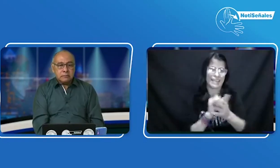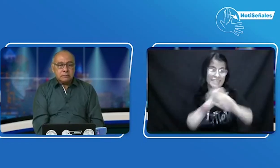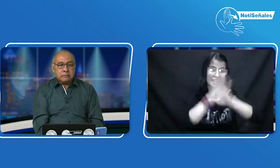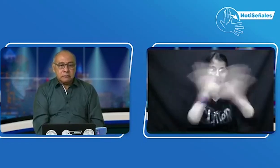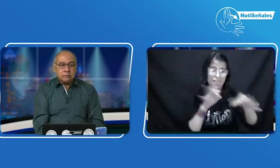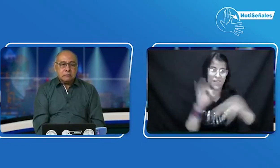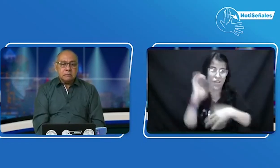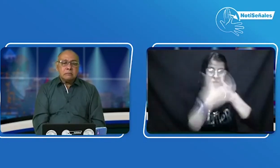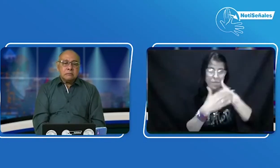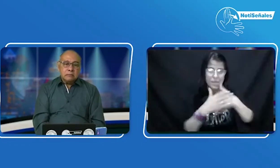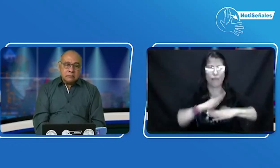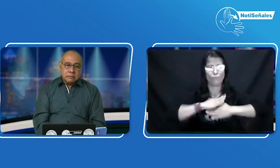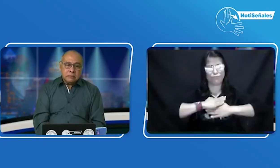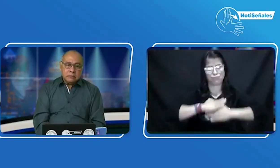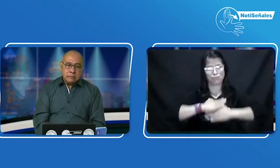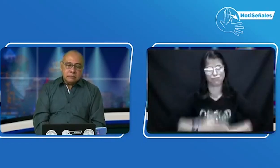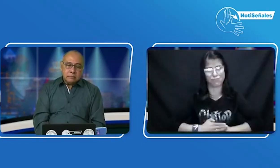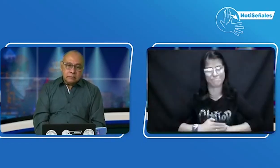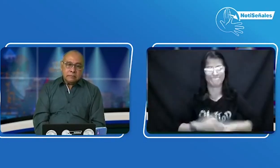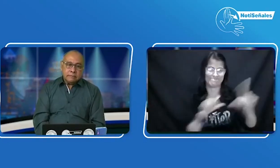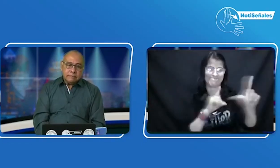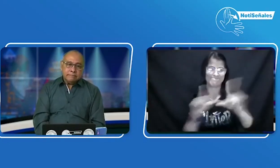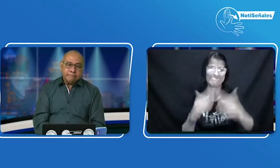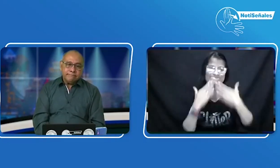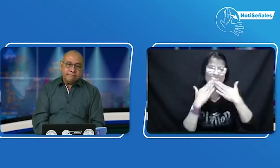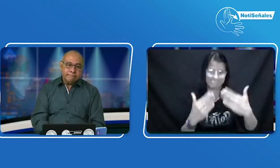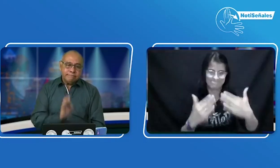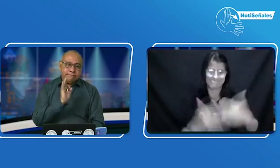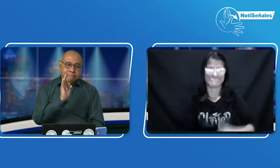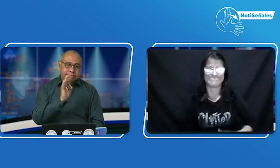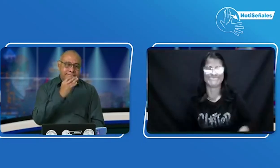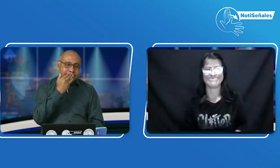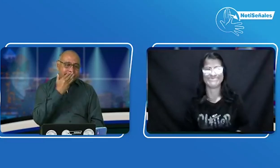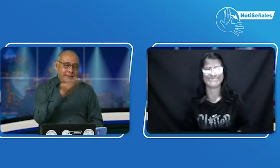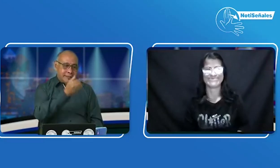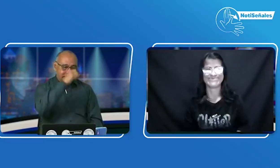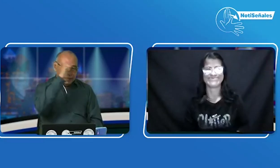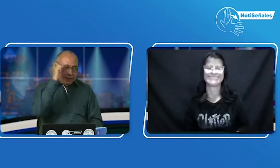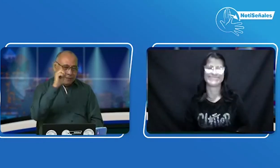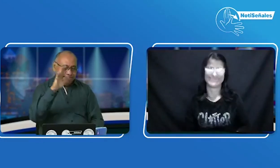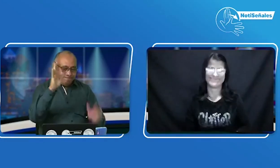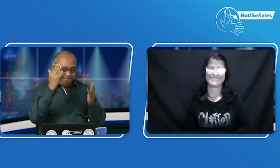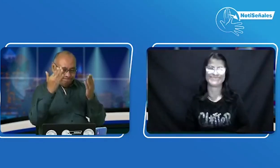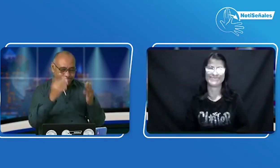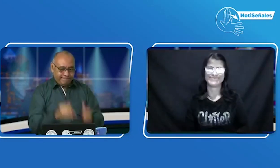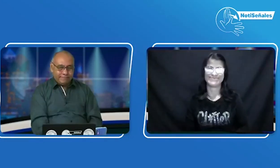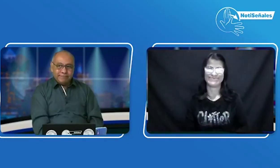Perfecto, muchísimas gracias. Esa es la aclaración que queríamos para que las personas sordas estén más tranquilas. Gracias.